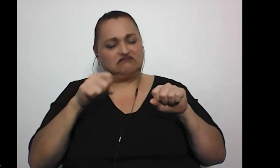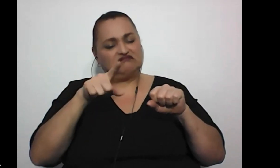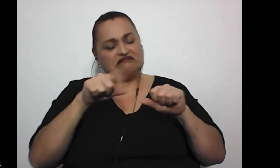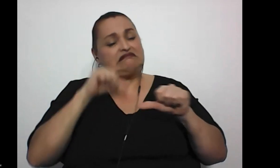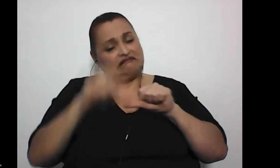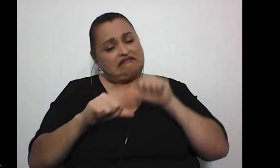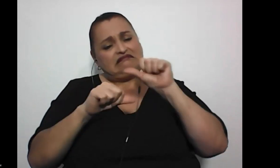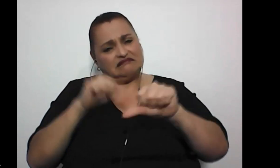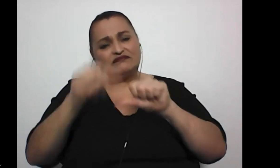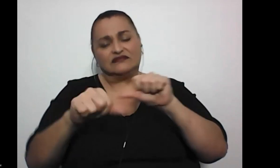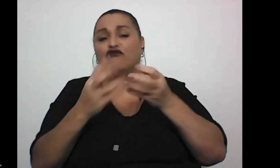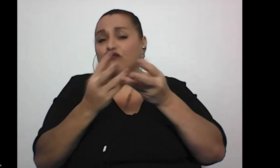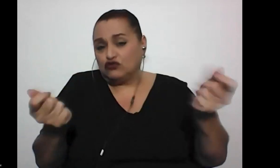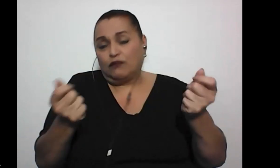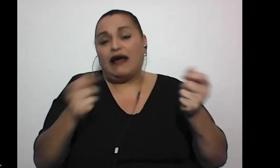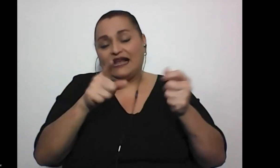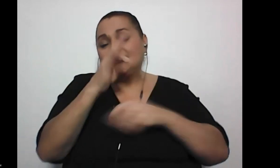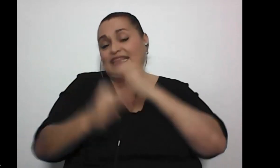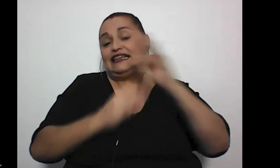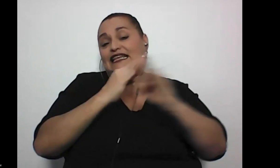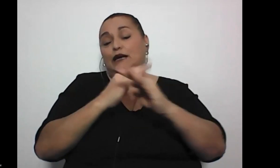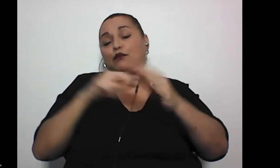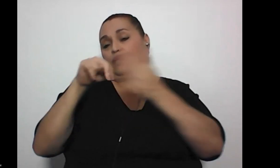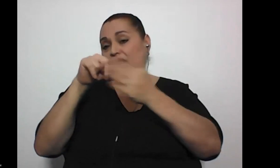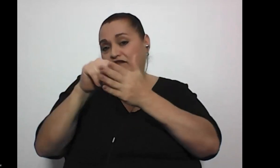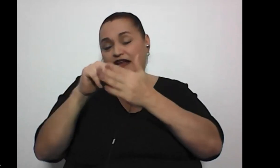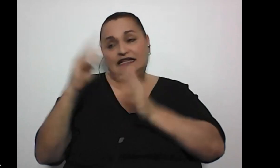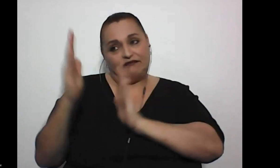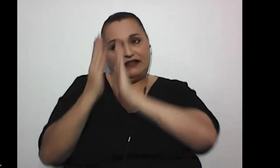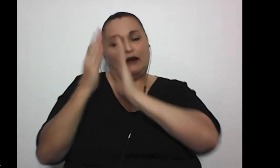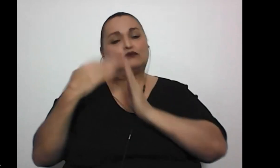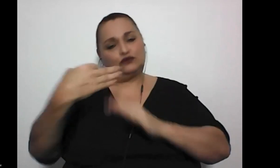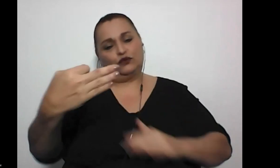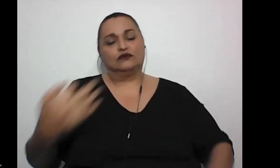también resolver ese tipo de barreras que enfrentamos, ¿verdad?